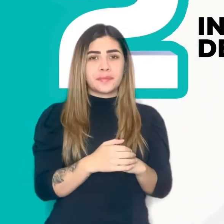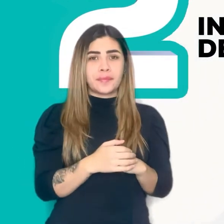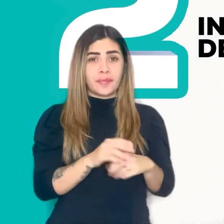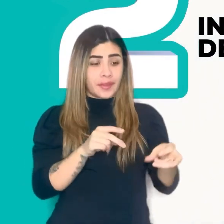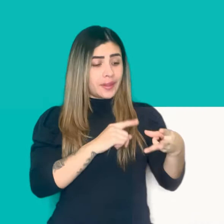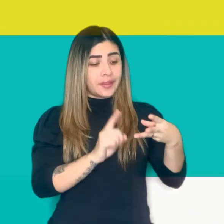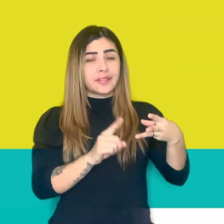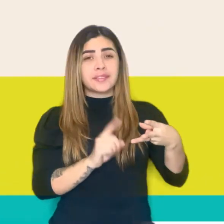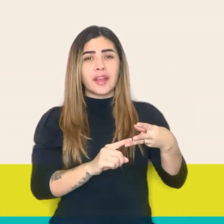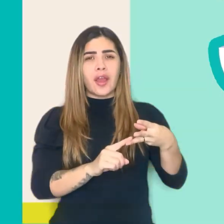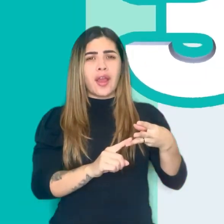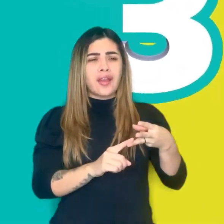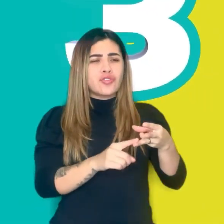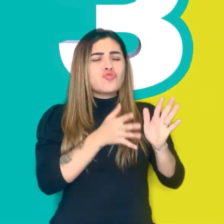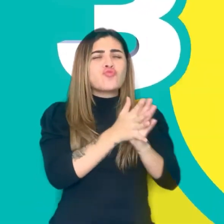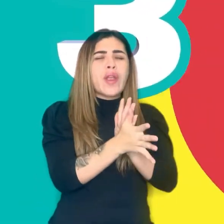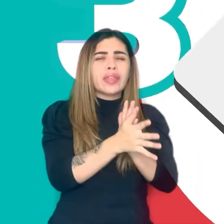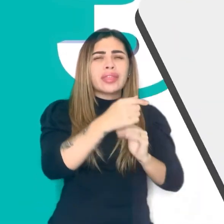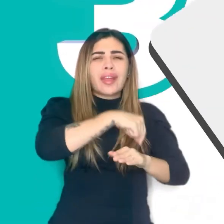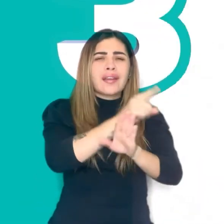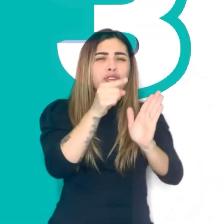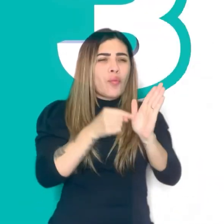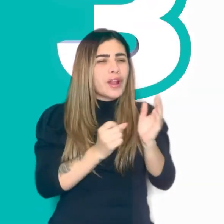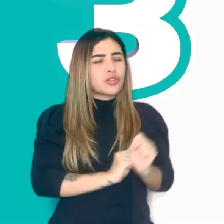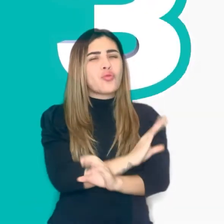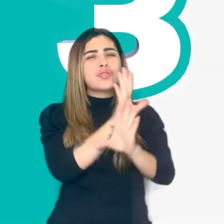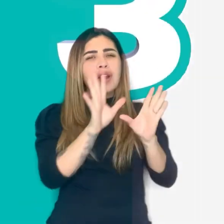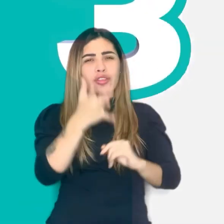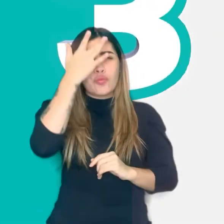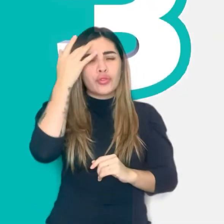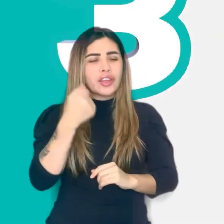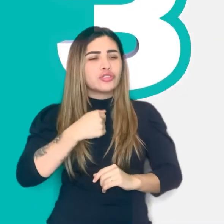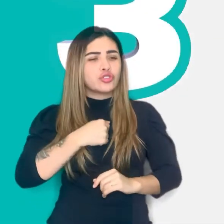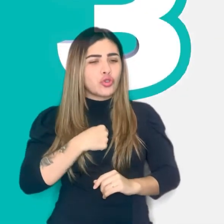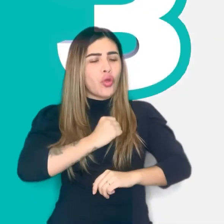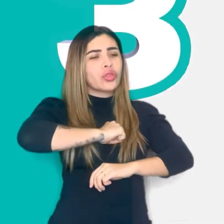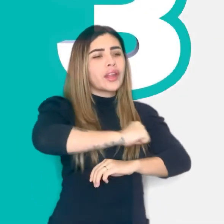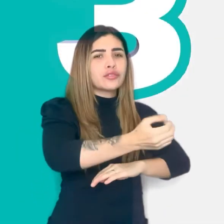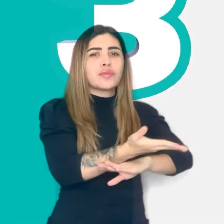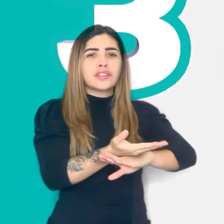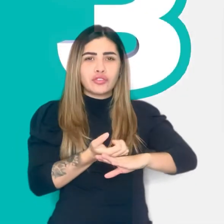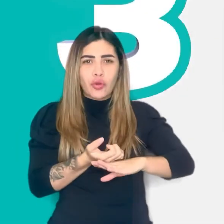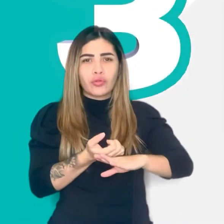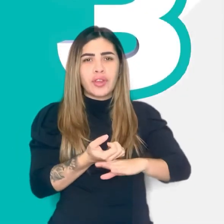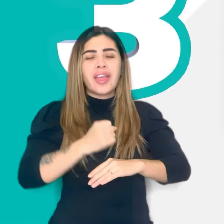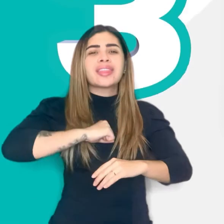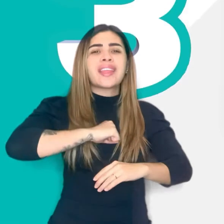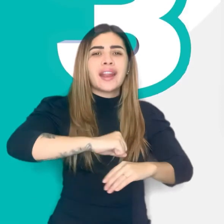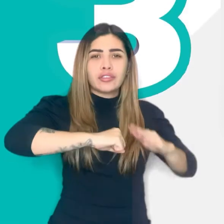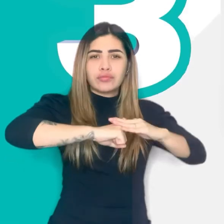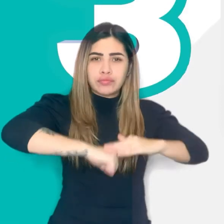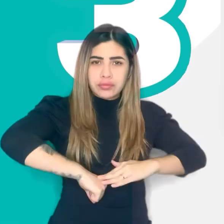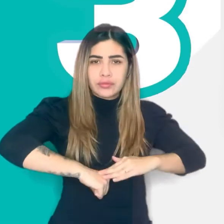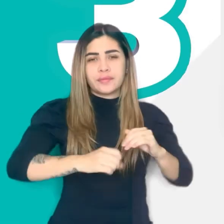Tercero, una descripción clara de qué es lo que pides, solicitas o qué derecho consideras se te está desconociendo.